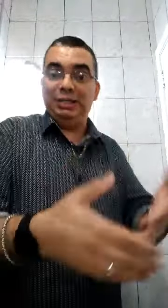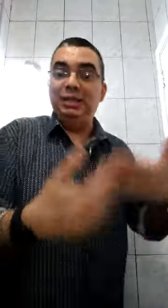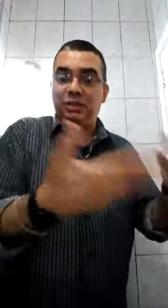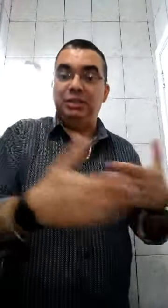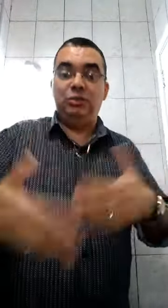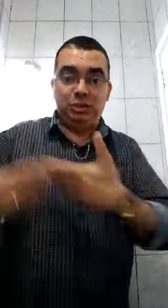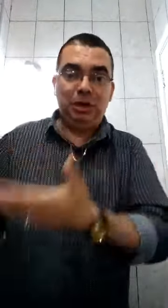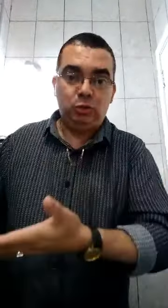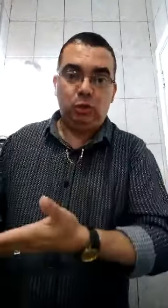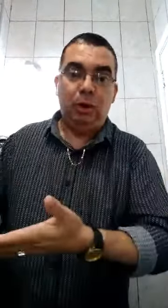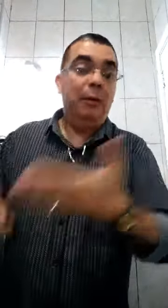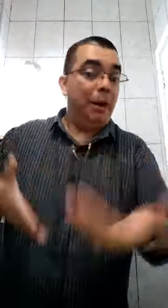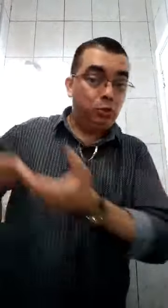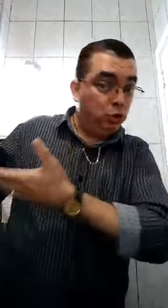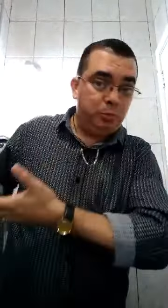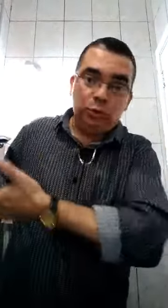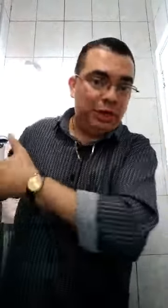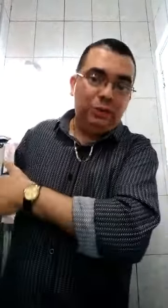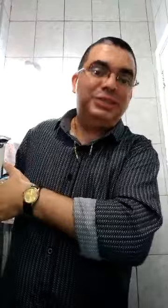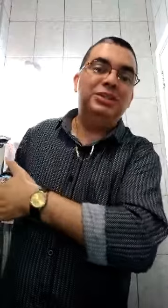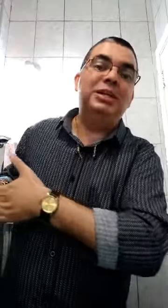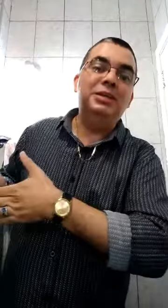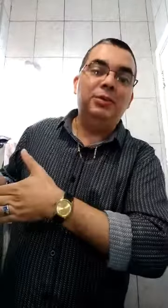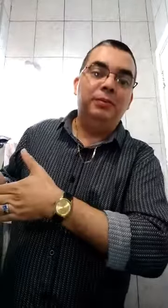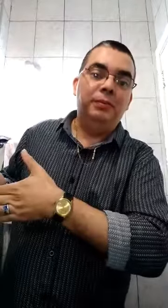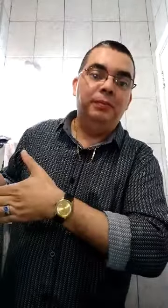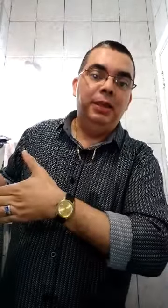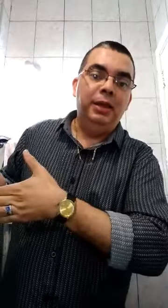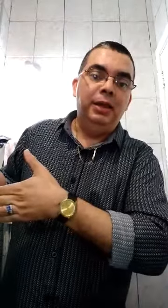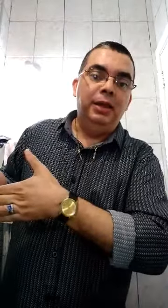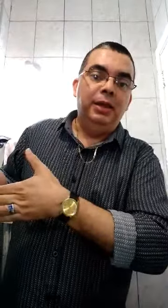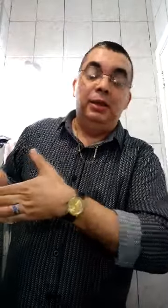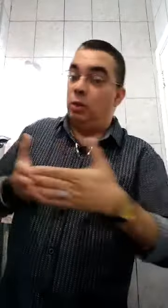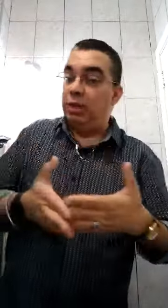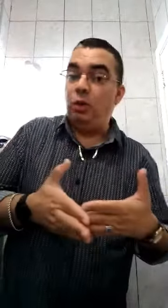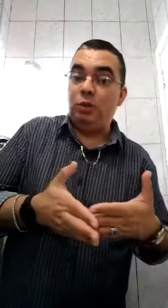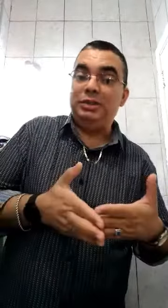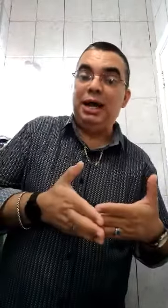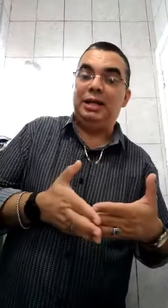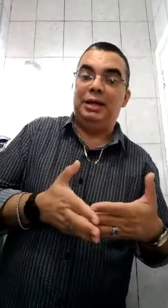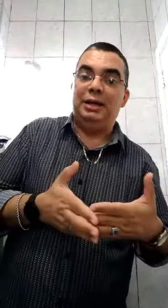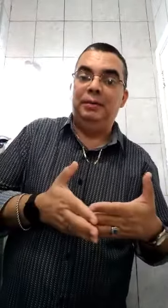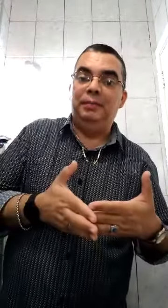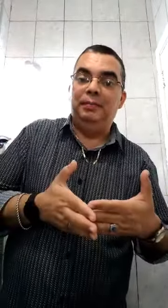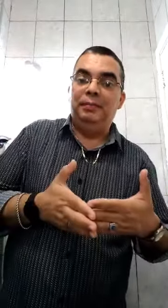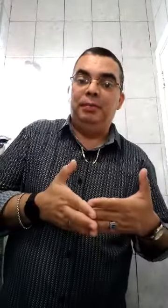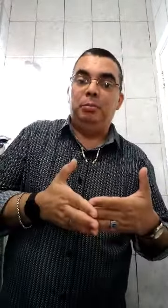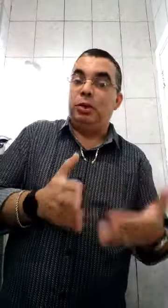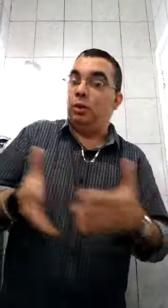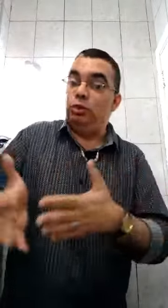ela sente tesão e se masturba. Mas, com o esposo, ela não sente tesão, então tem alguma coisa errada. Porque, com